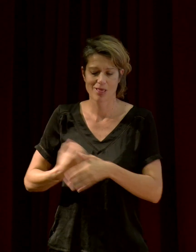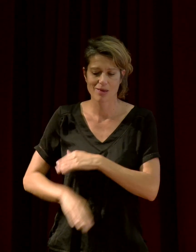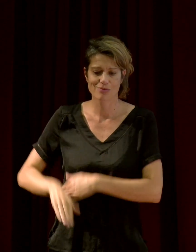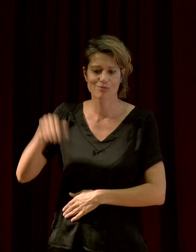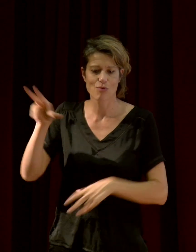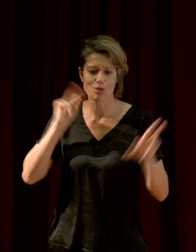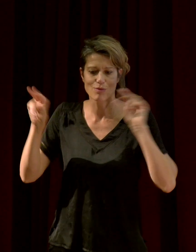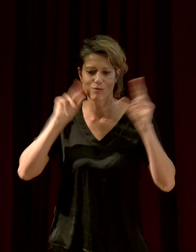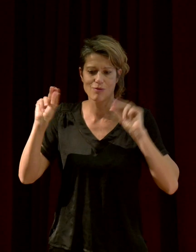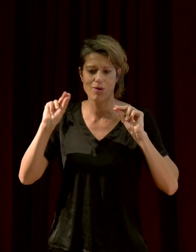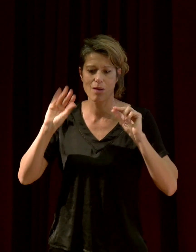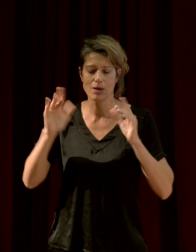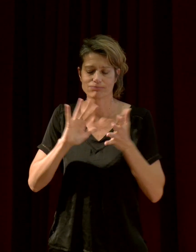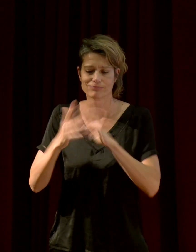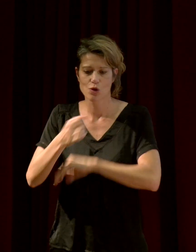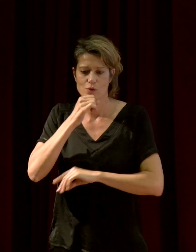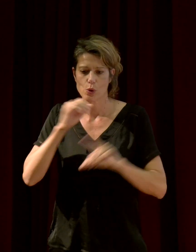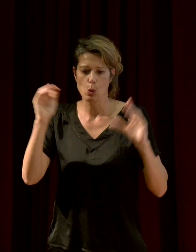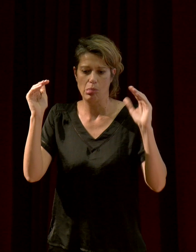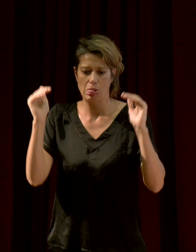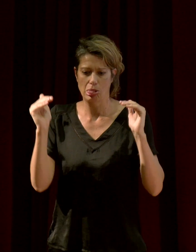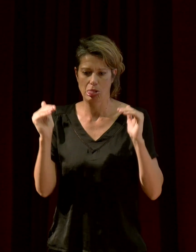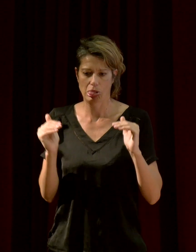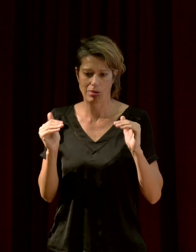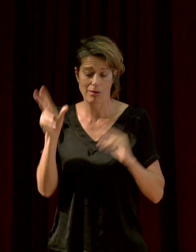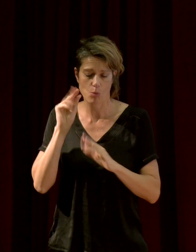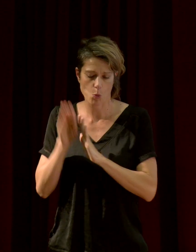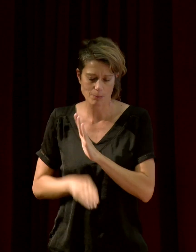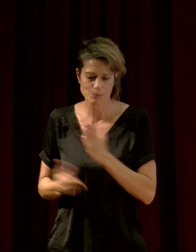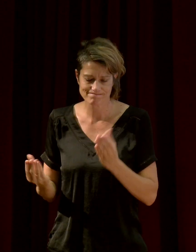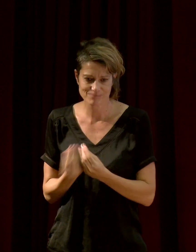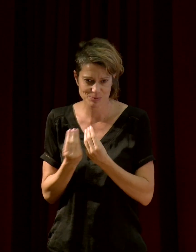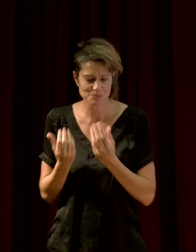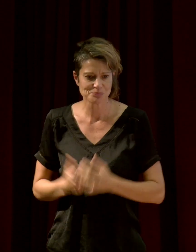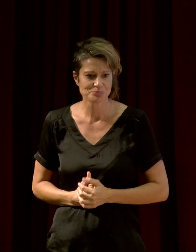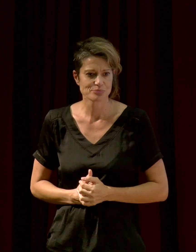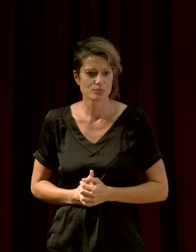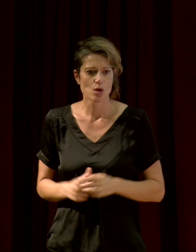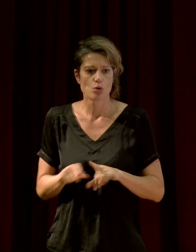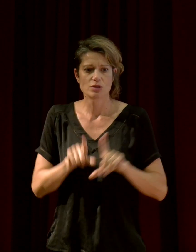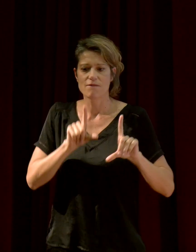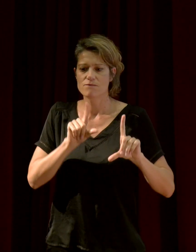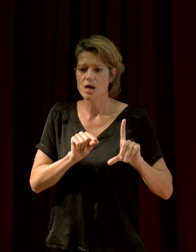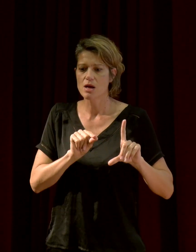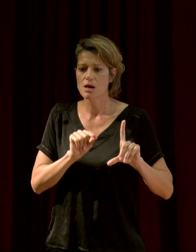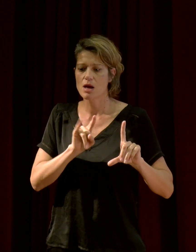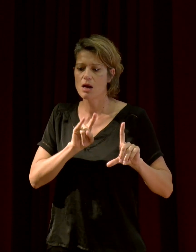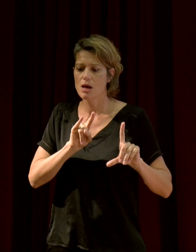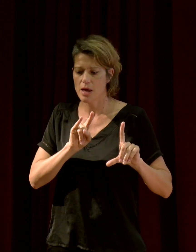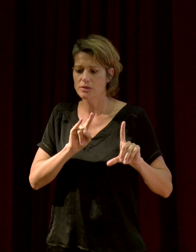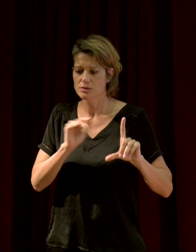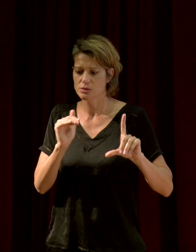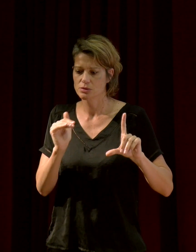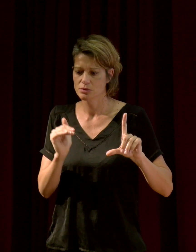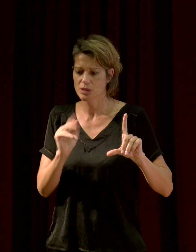Donc là, on est dans l'audible, et après,'est les ultrasons au-dessus de 20 kHz.'est typiquement les chauves-souris, certains